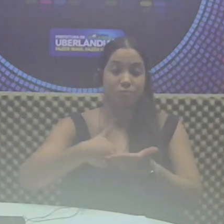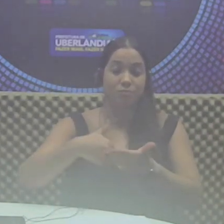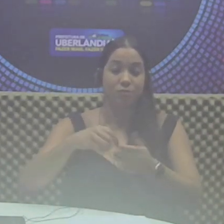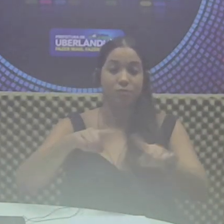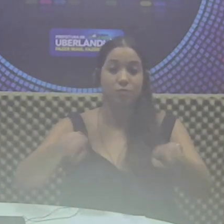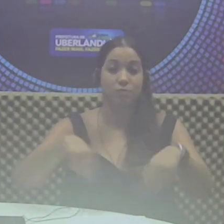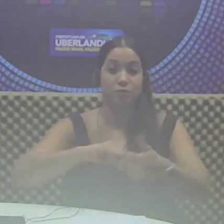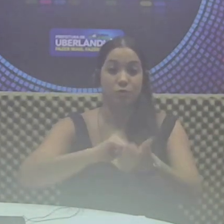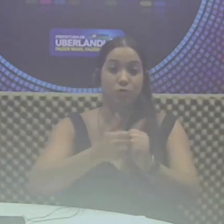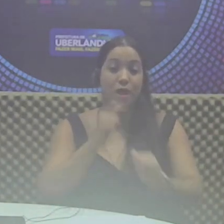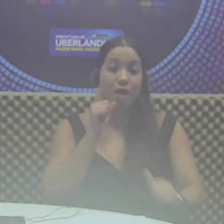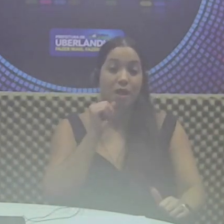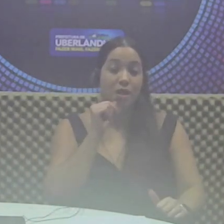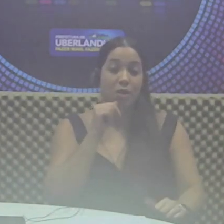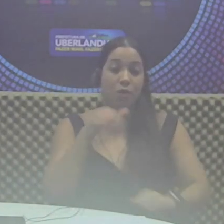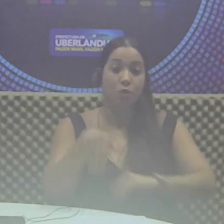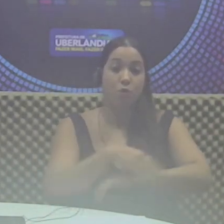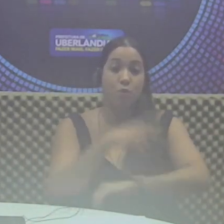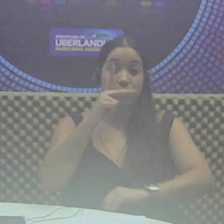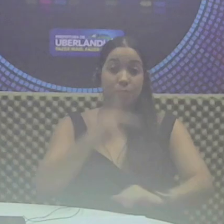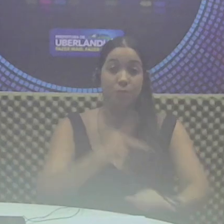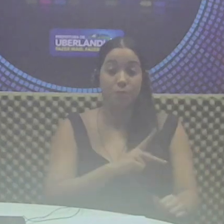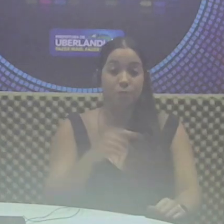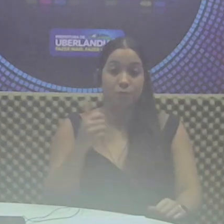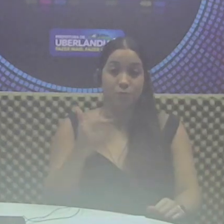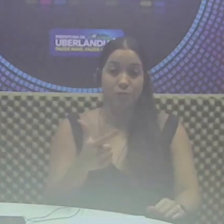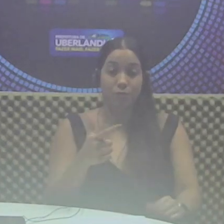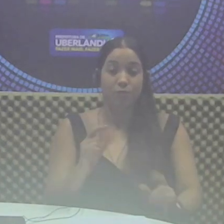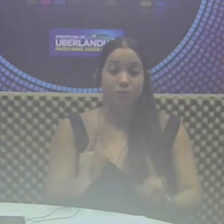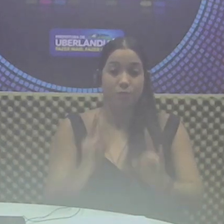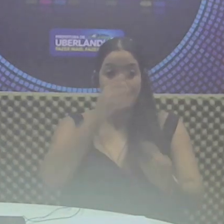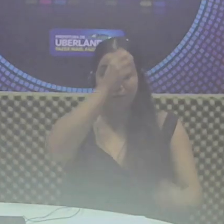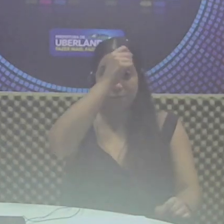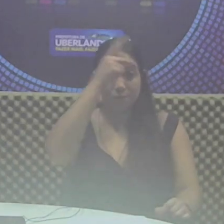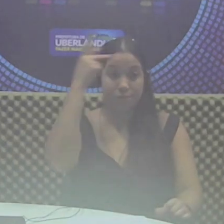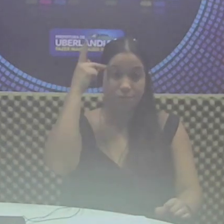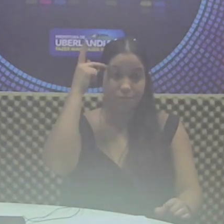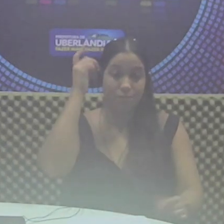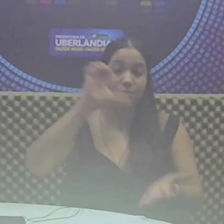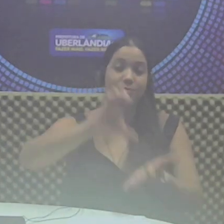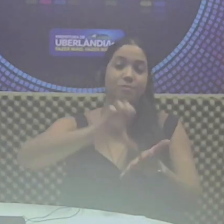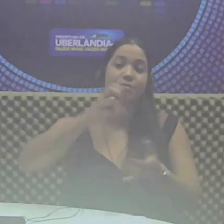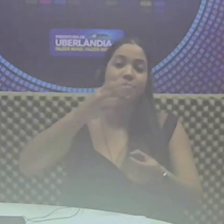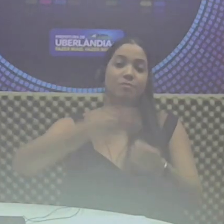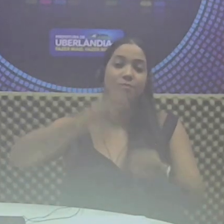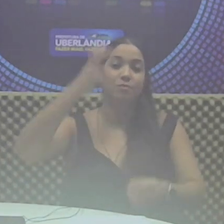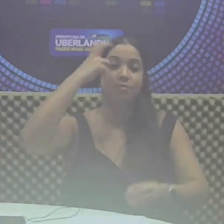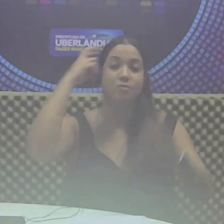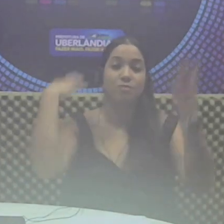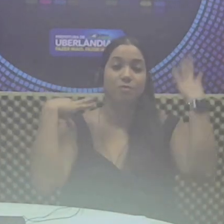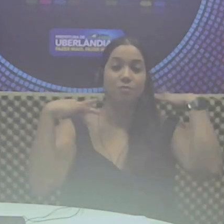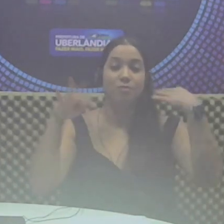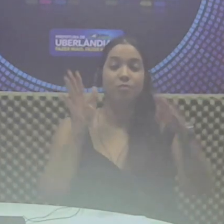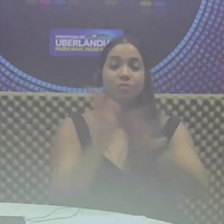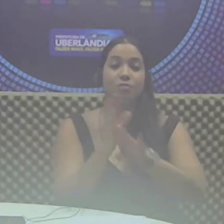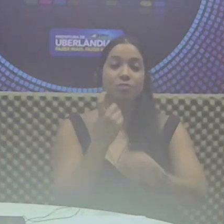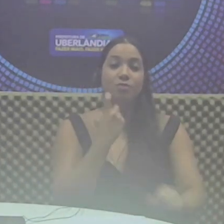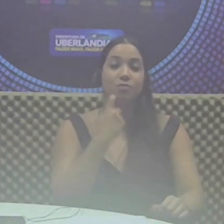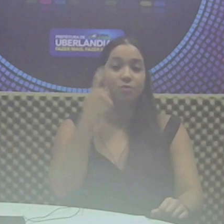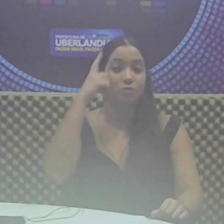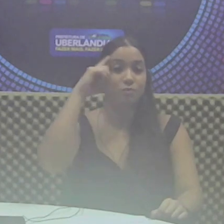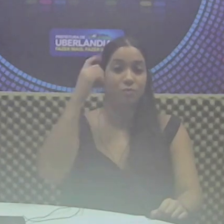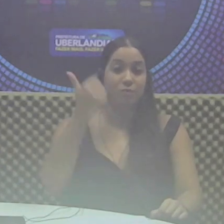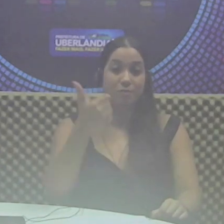Lagoinha, localizada na Rua Pio 12, na Prefeitura de Uberlândia e no Centro Municipal de Cultura até sexta-feira, dia 17.